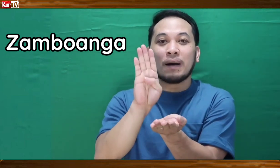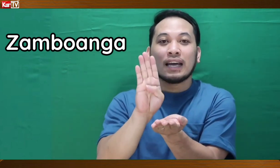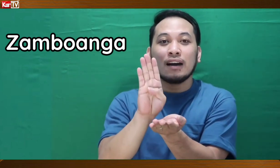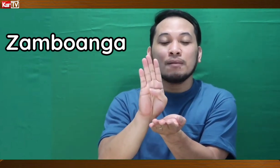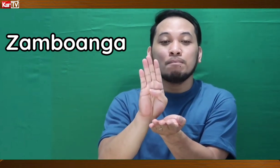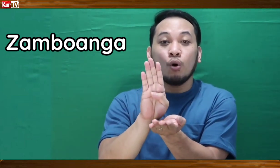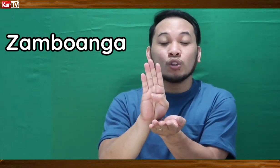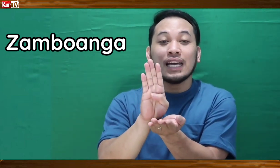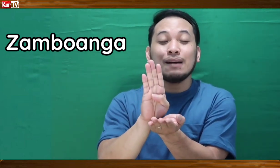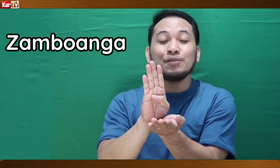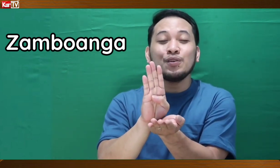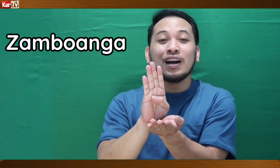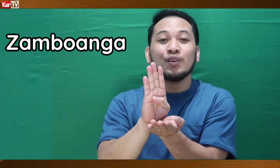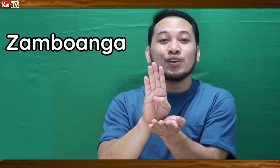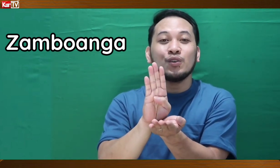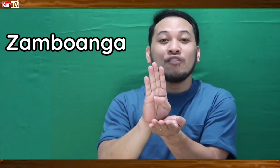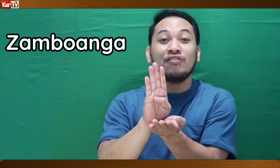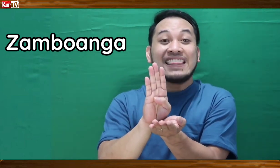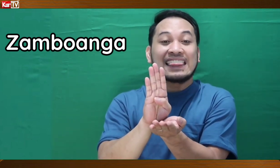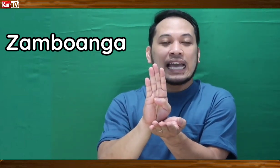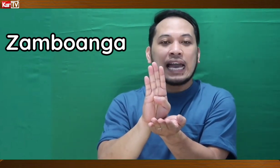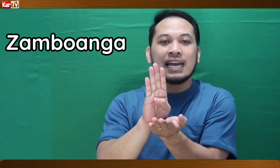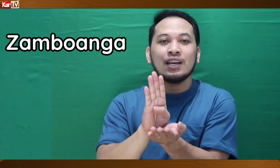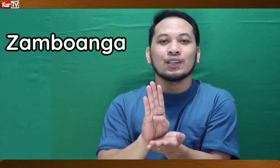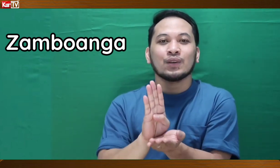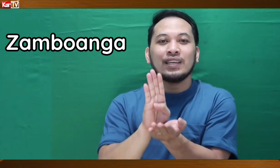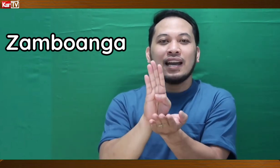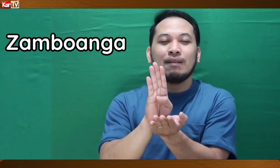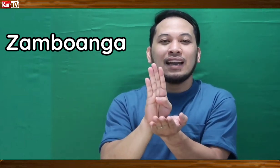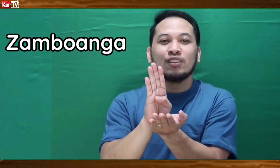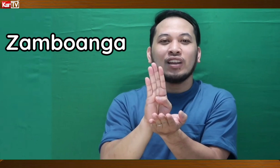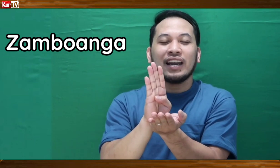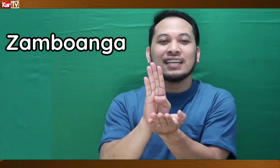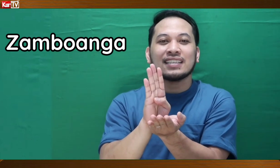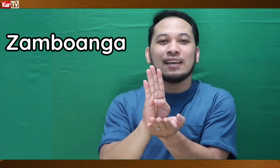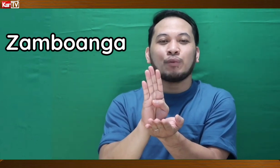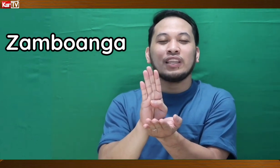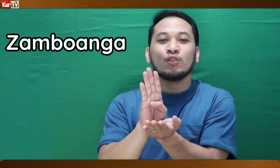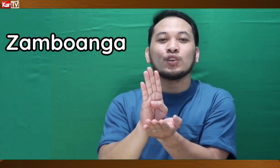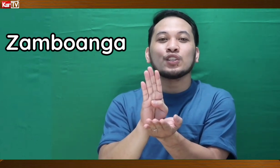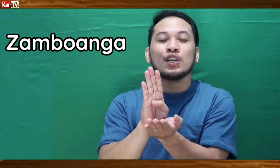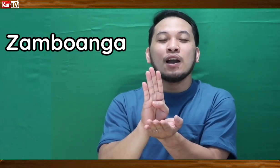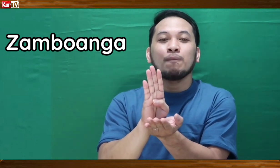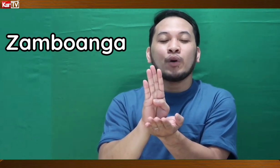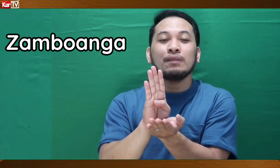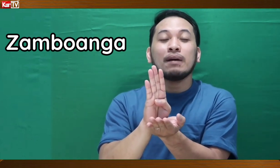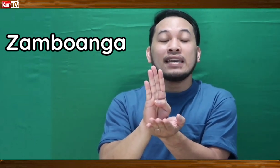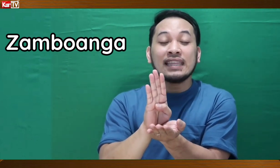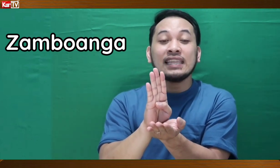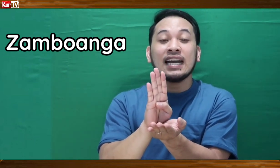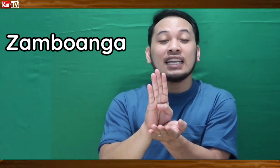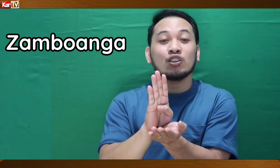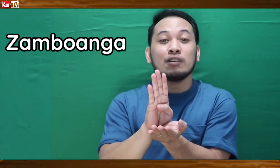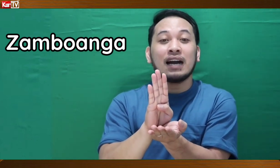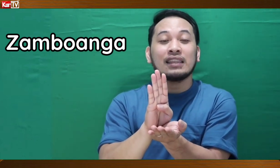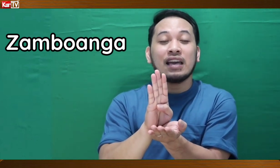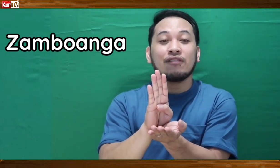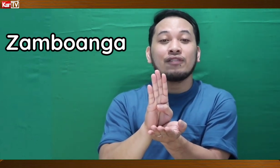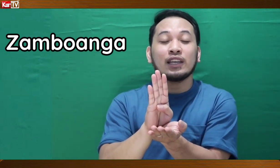parang boat. Alam nyo yung ano, yung binta. So, ayan. Mag-ganto lang kayo ng sign. Pwede itong, pwede may hindihanap ko ng mga depth na